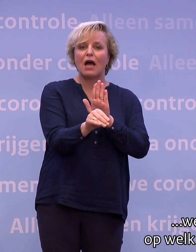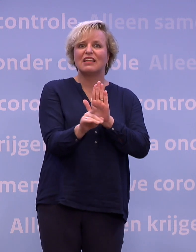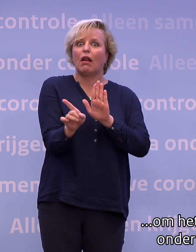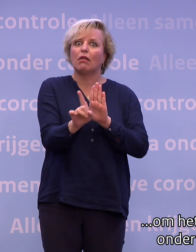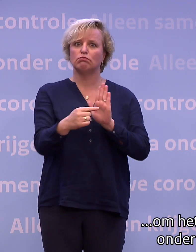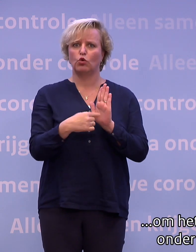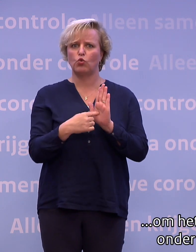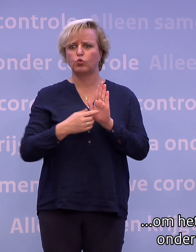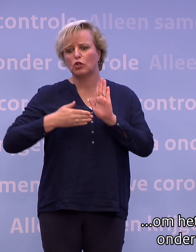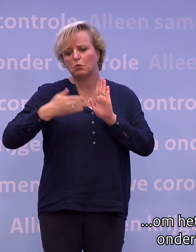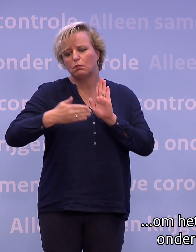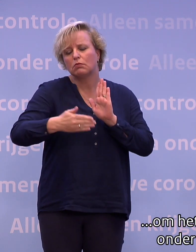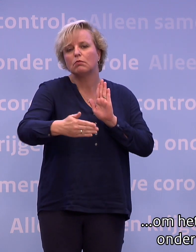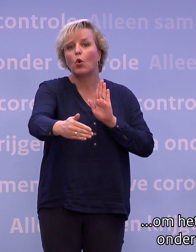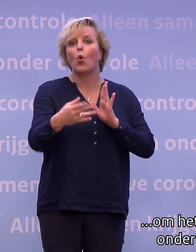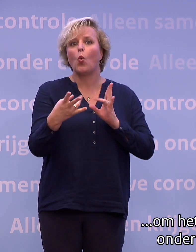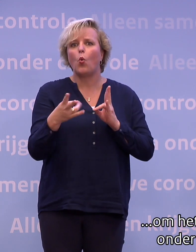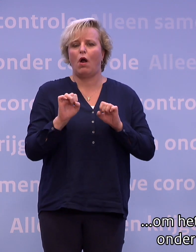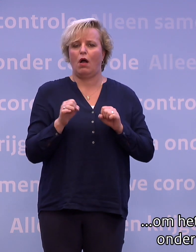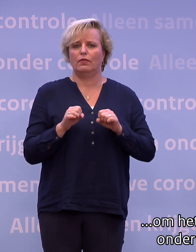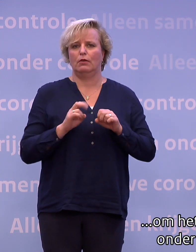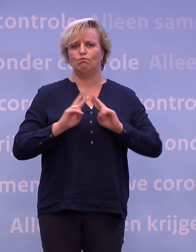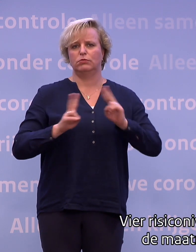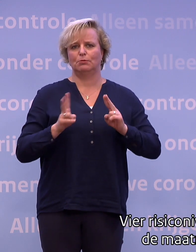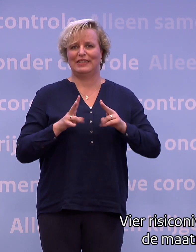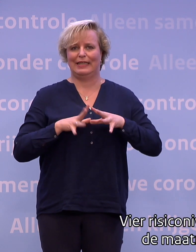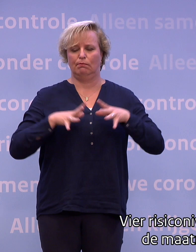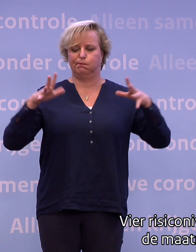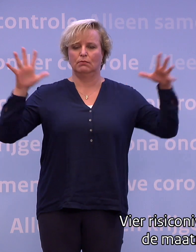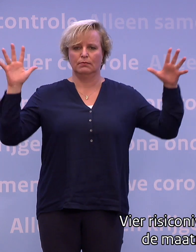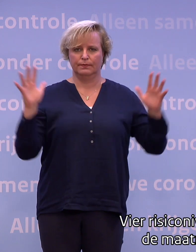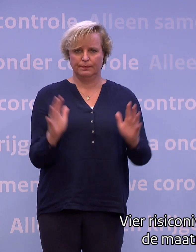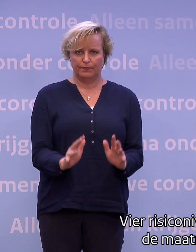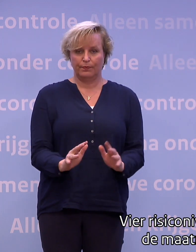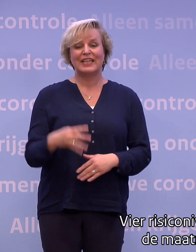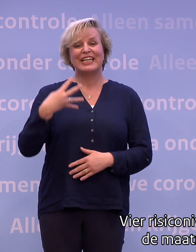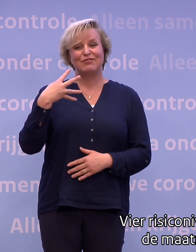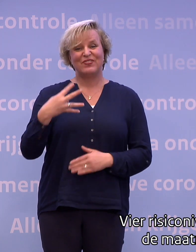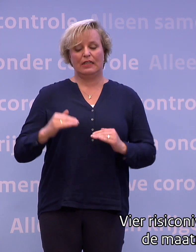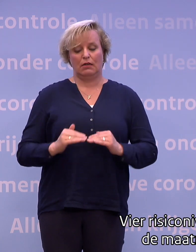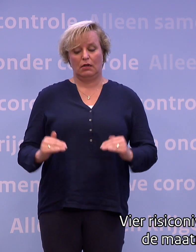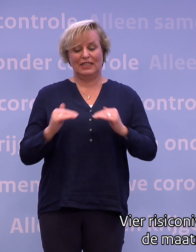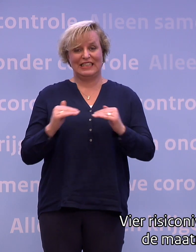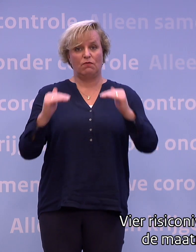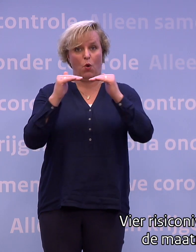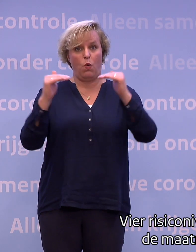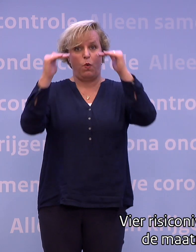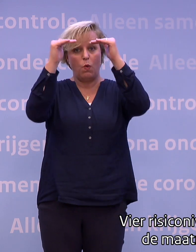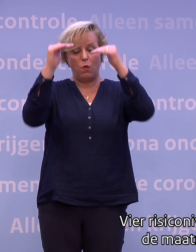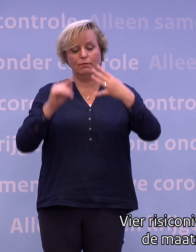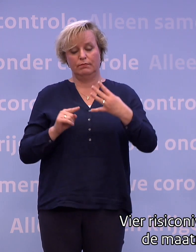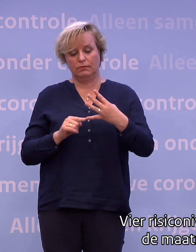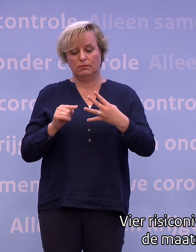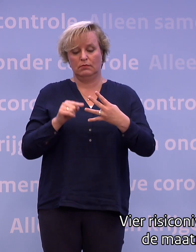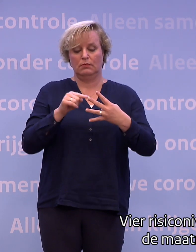om het aantal besmettingen onder controle te krijgen. Vier risiconiveaus en bij elk risiconiveau de maatregelen